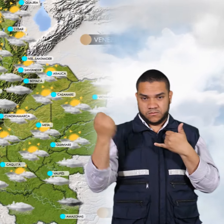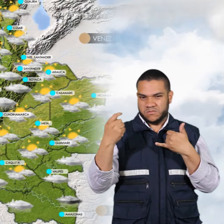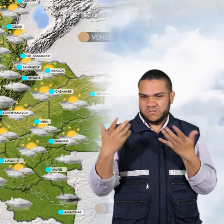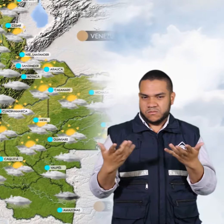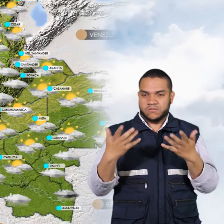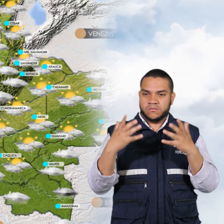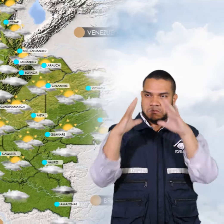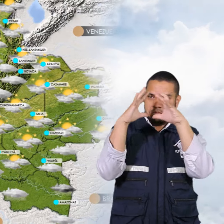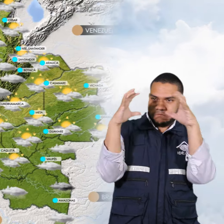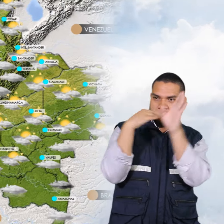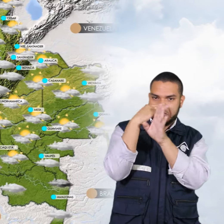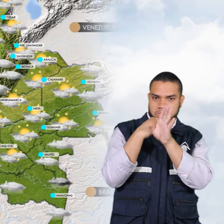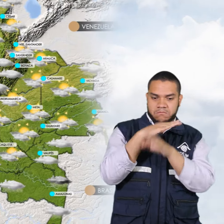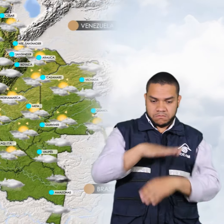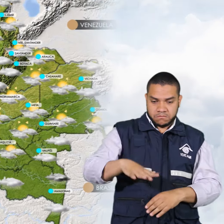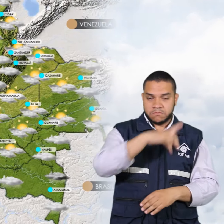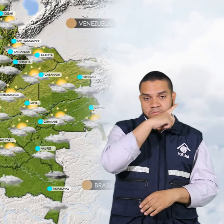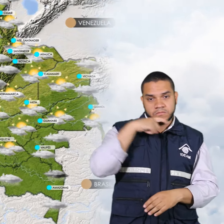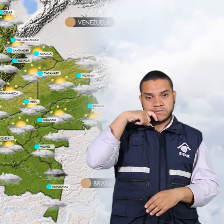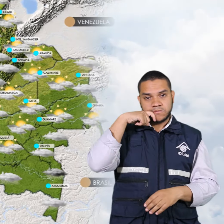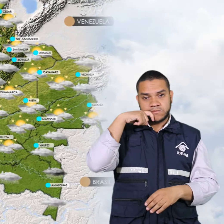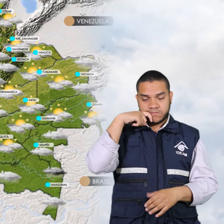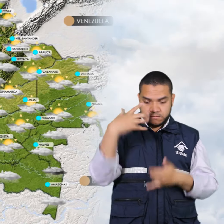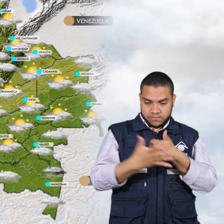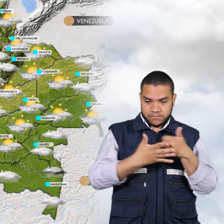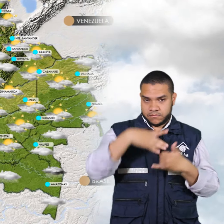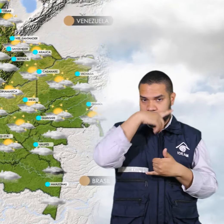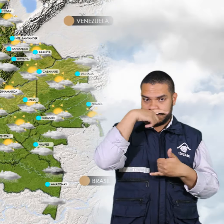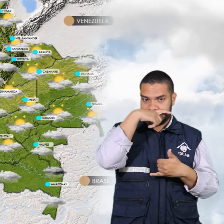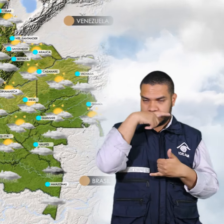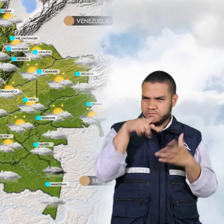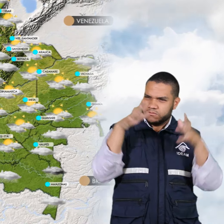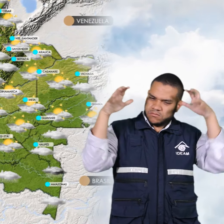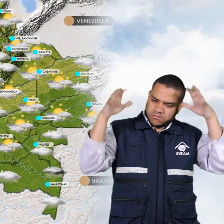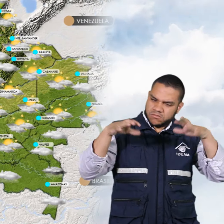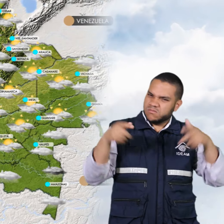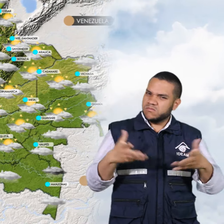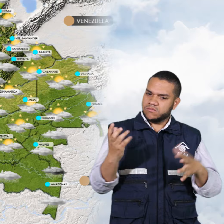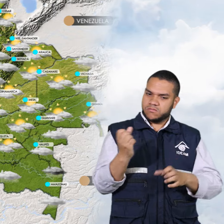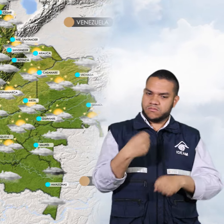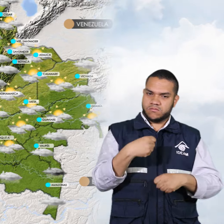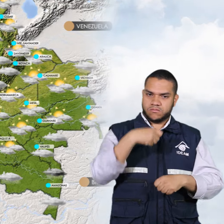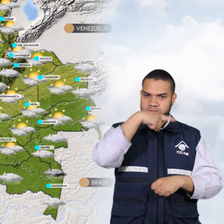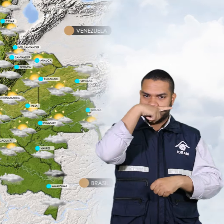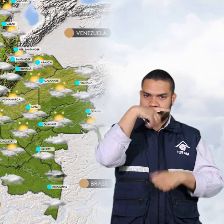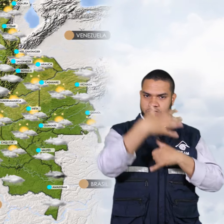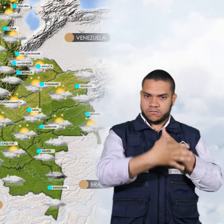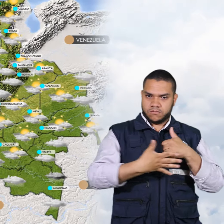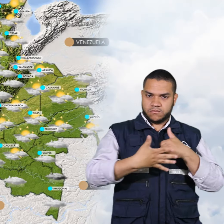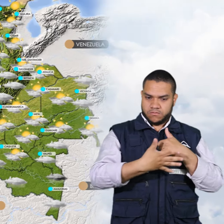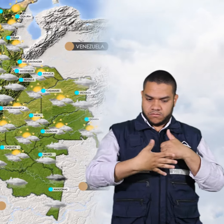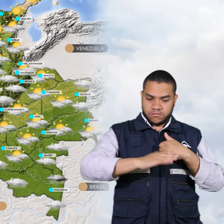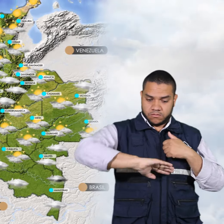parcialmente nublado con tiempo seco y en la amazonía se presentarán algunas lluvias especialmente en baupés amazonas y el pie de monte